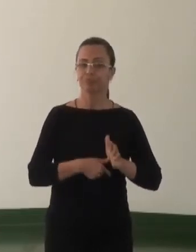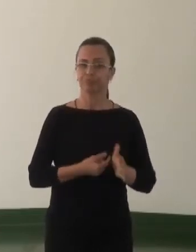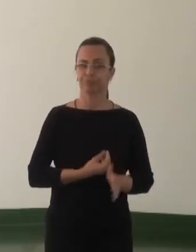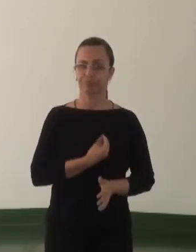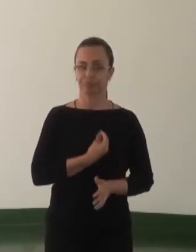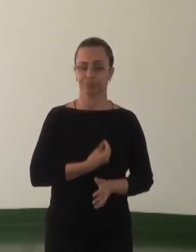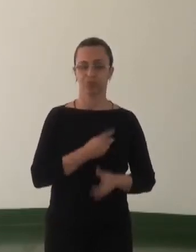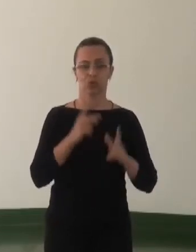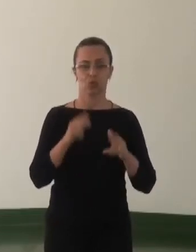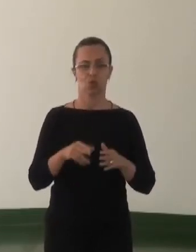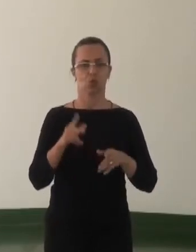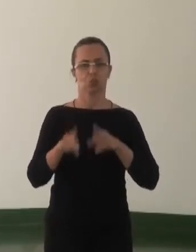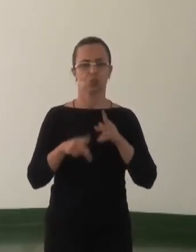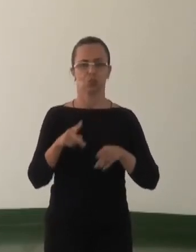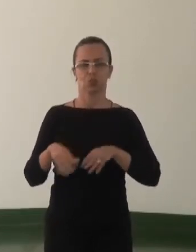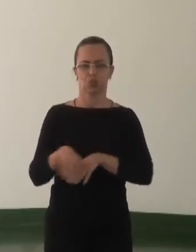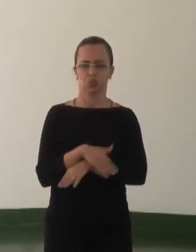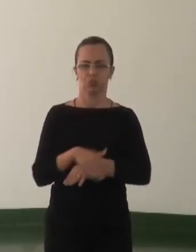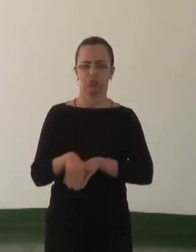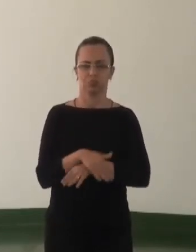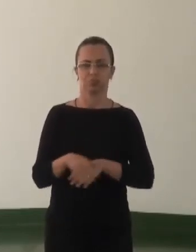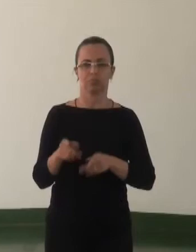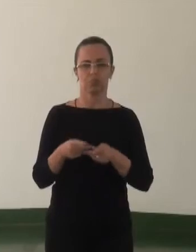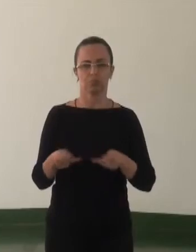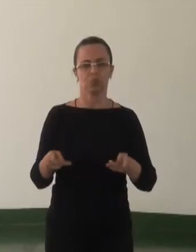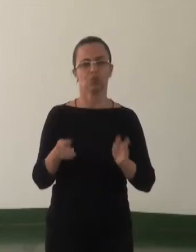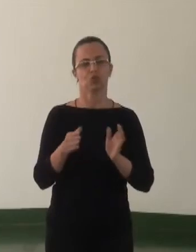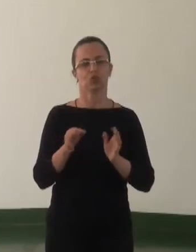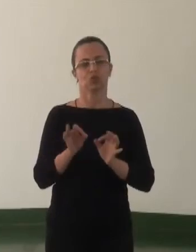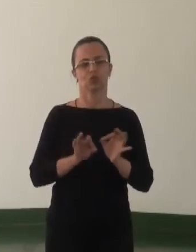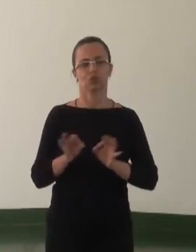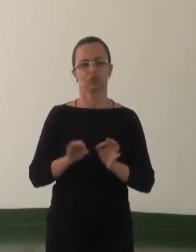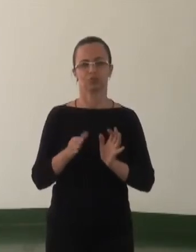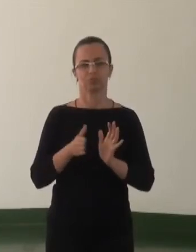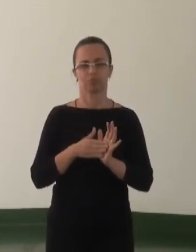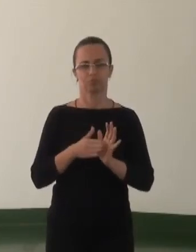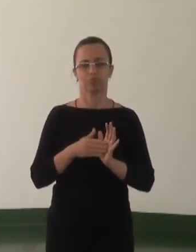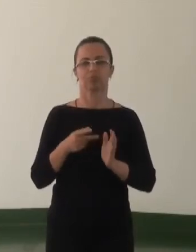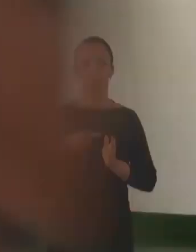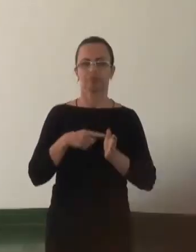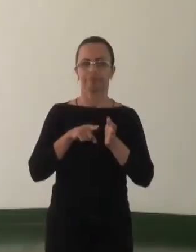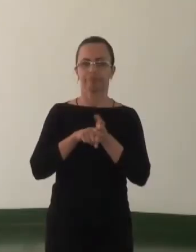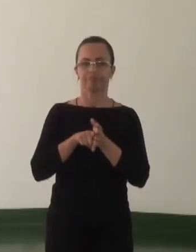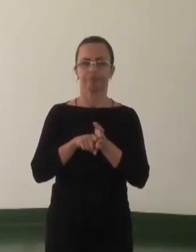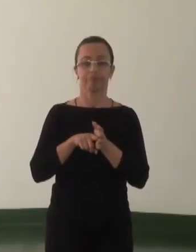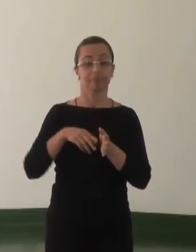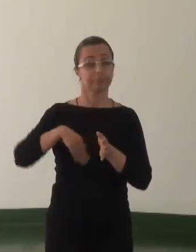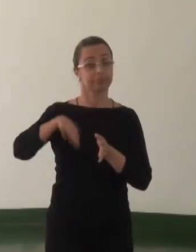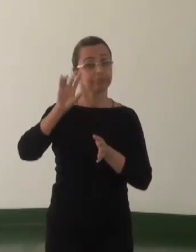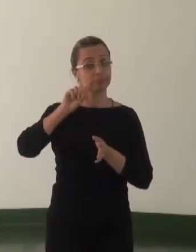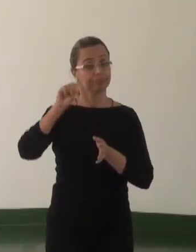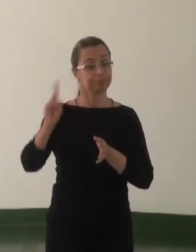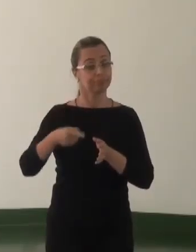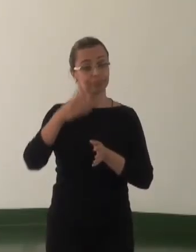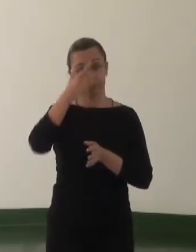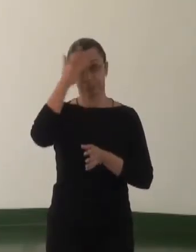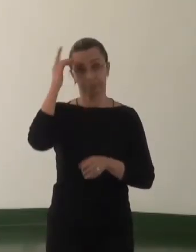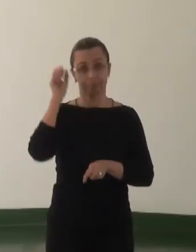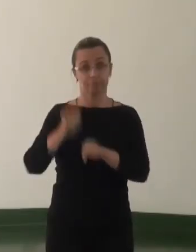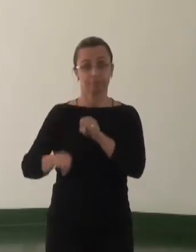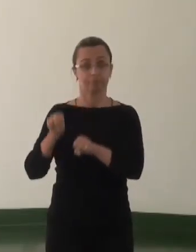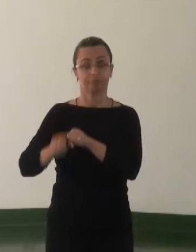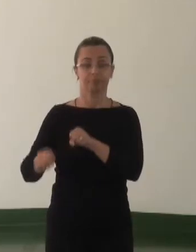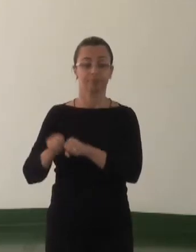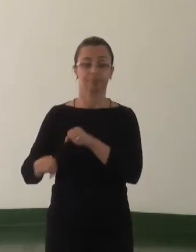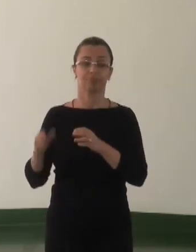de Rua, é um projeto que está acompanhando a investigação de mais de mil homicídios de pessoas em